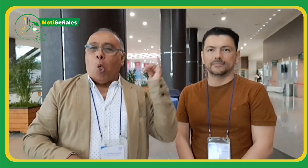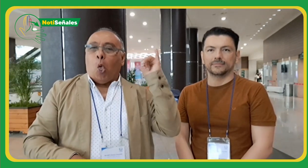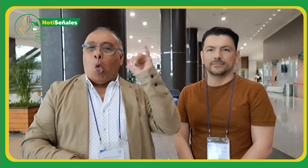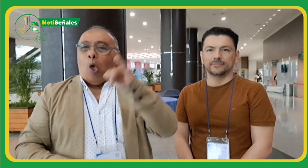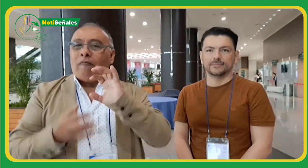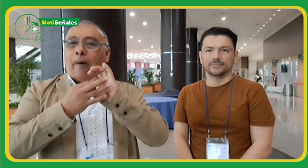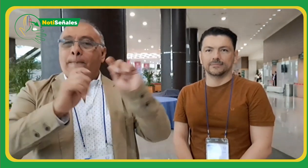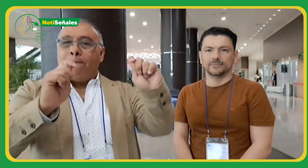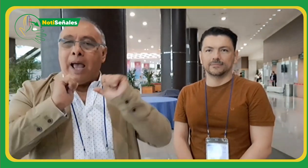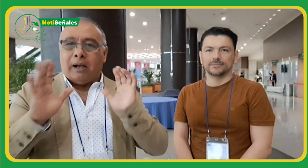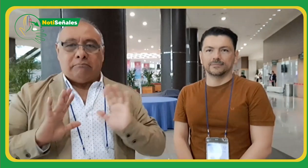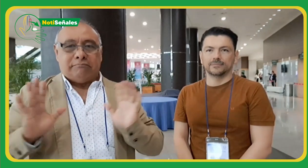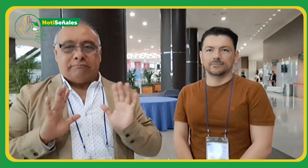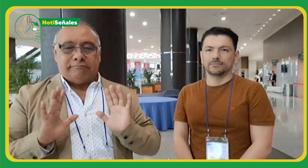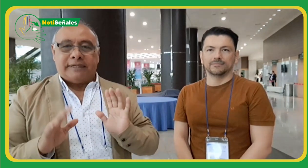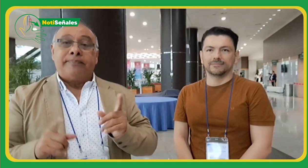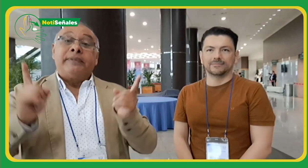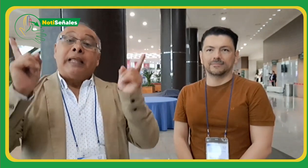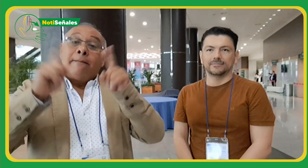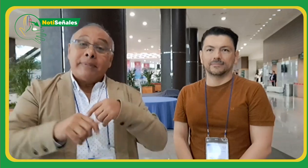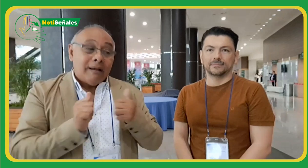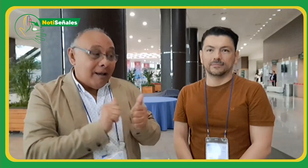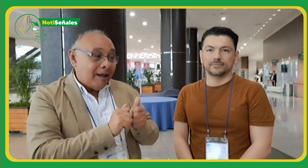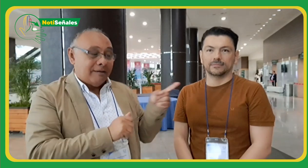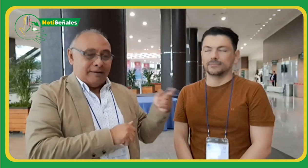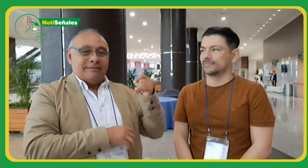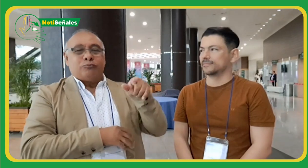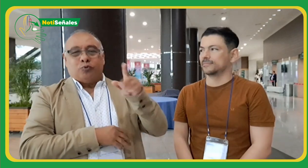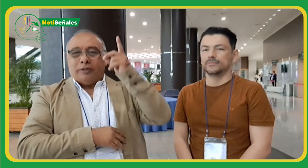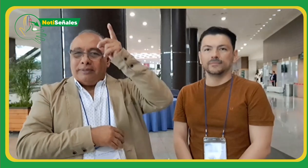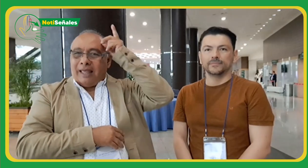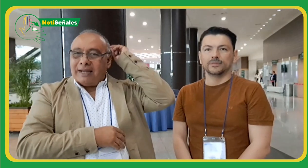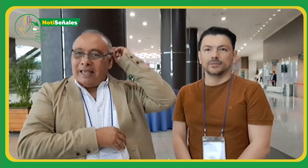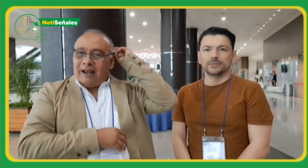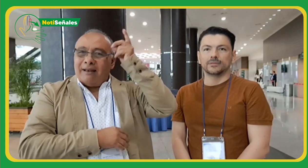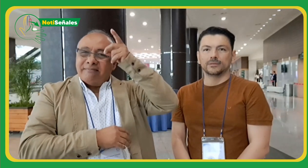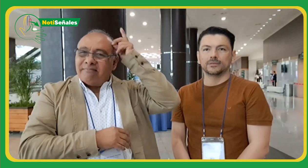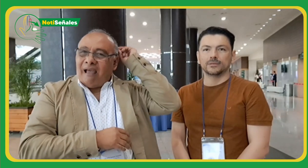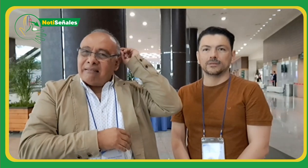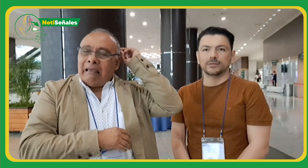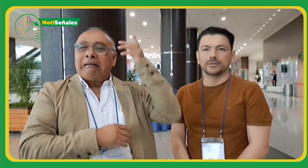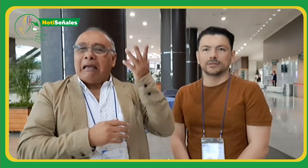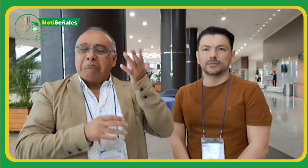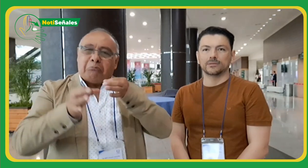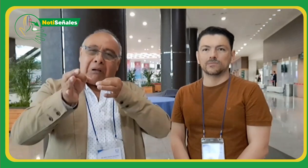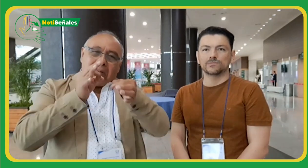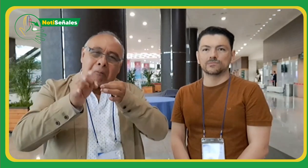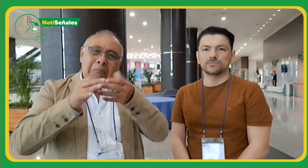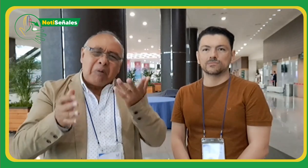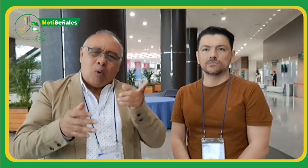que esos gastos no salieron de FENASCOL. Daniel también está en este espacio y él les explicará para